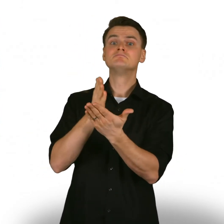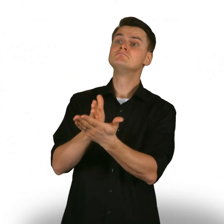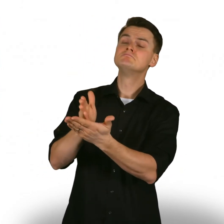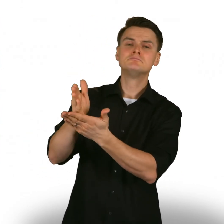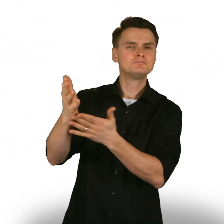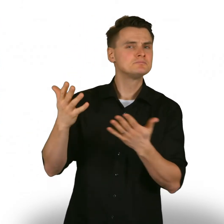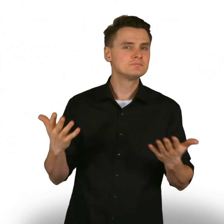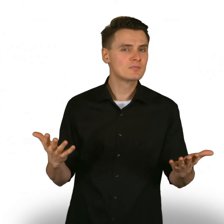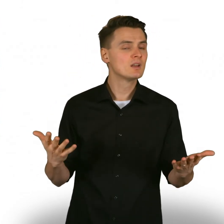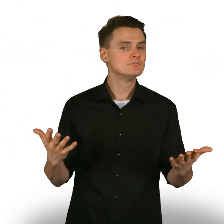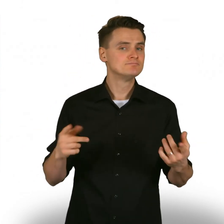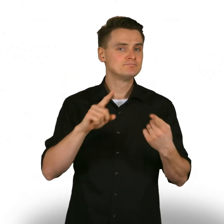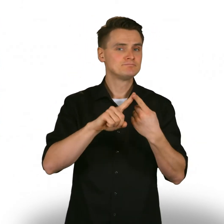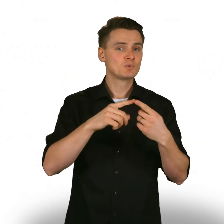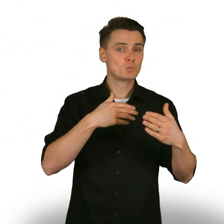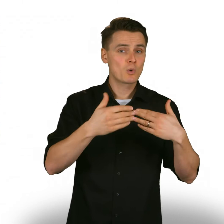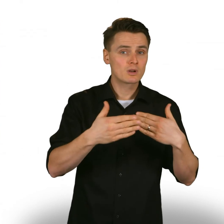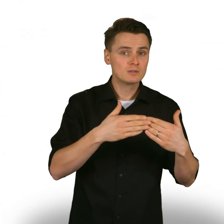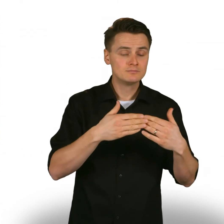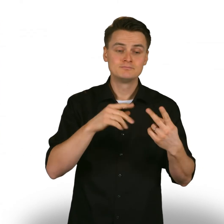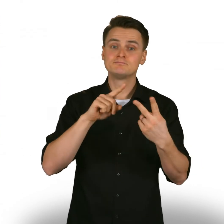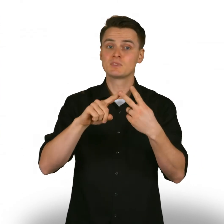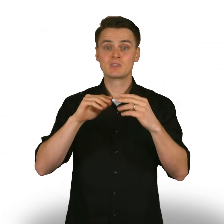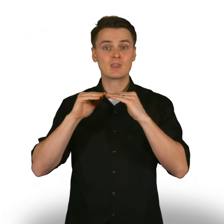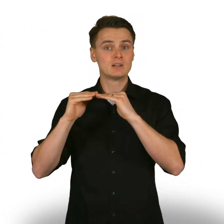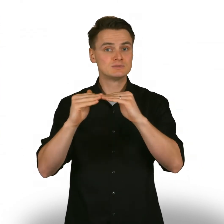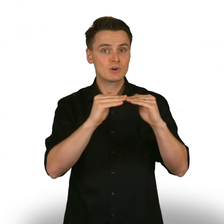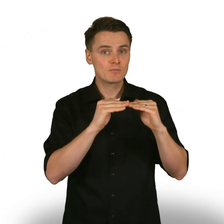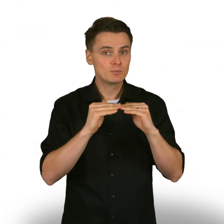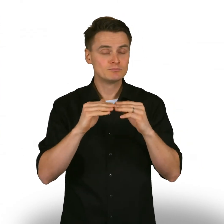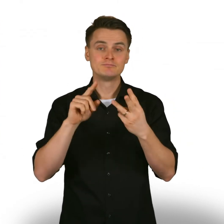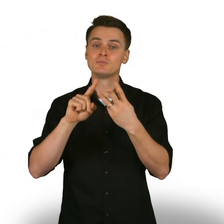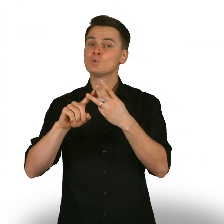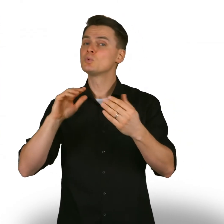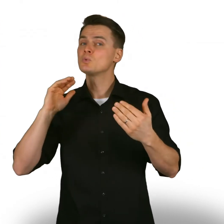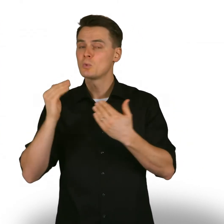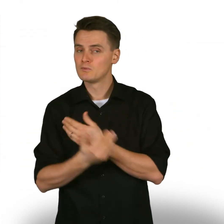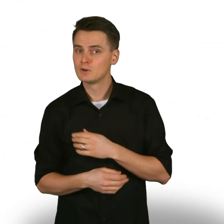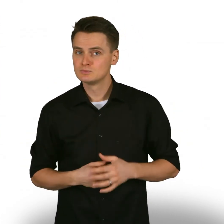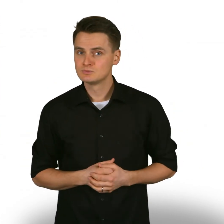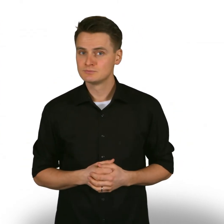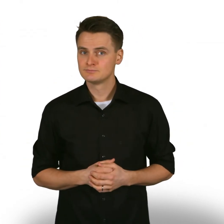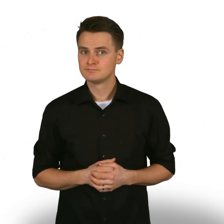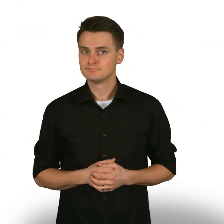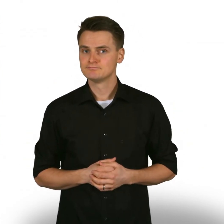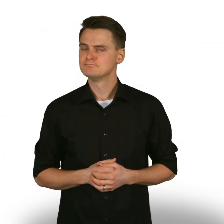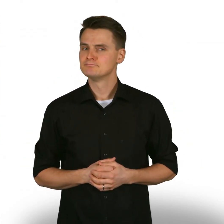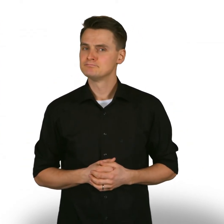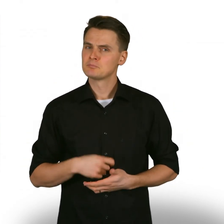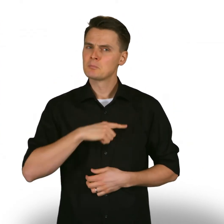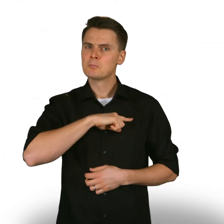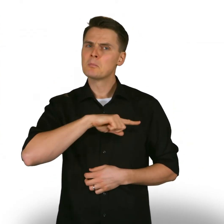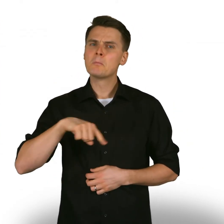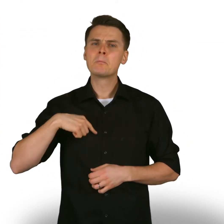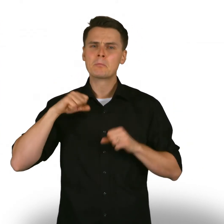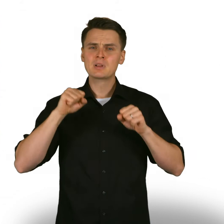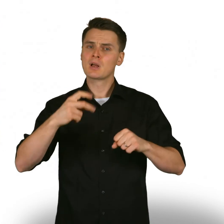Suunta Suomelle. Työtä, tasa-arvoa ja turvallisuutta. On aika